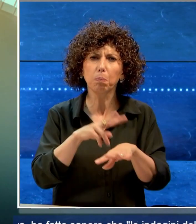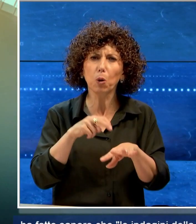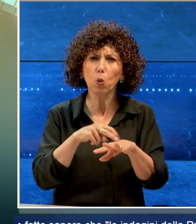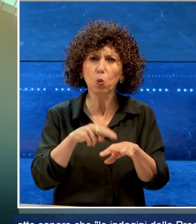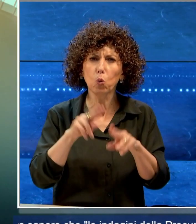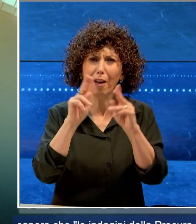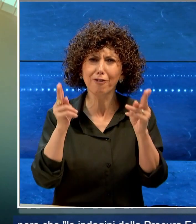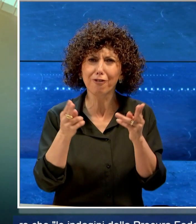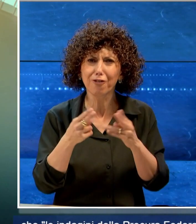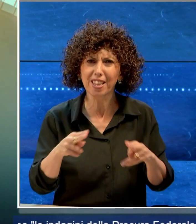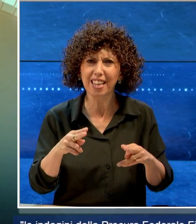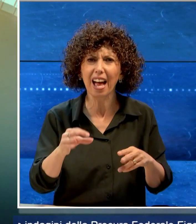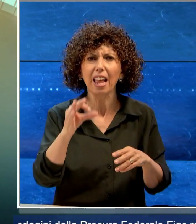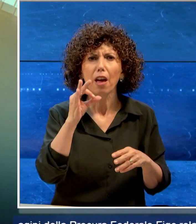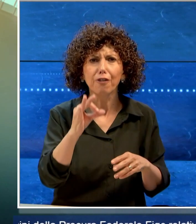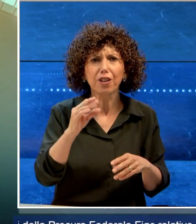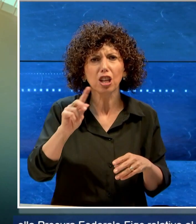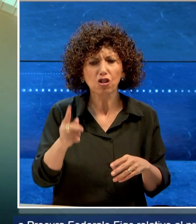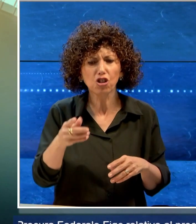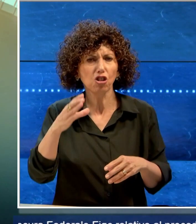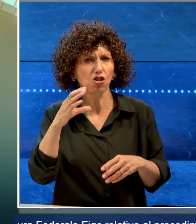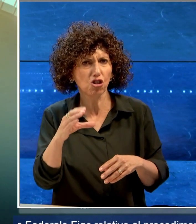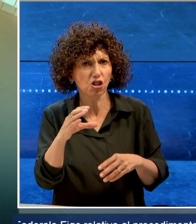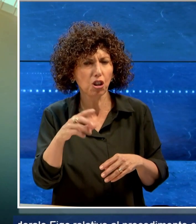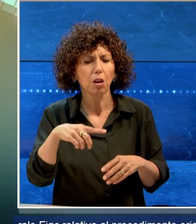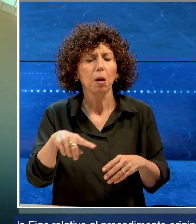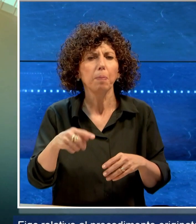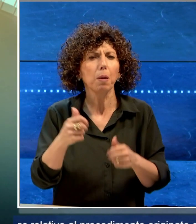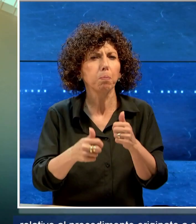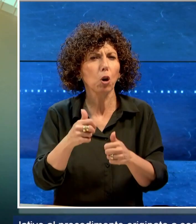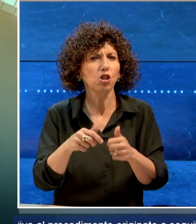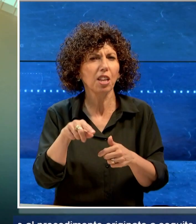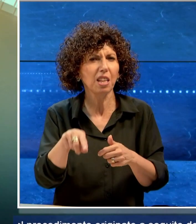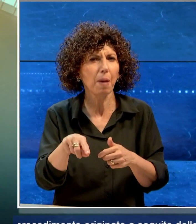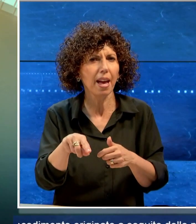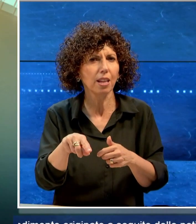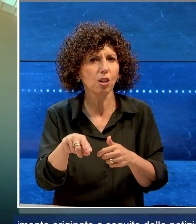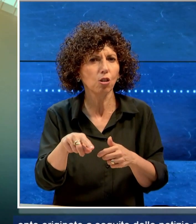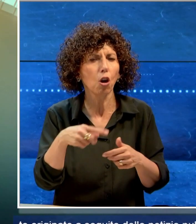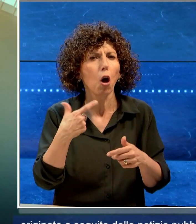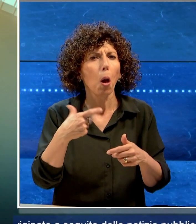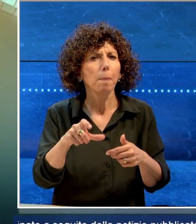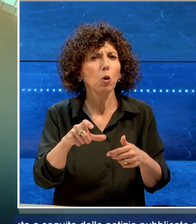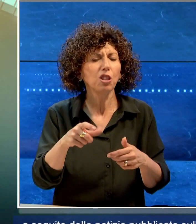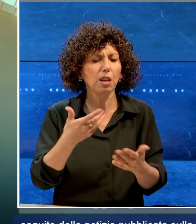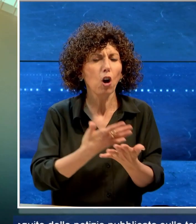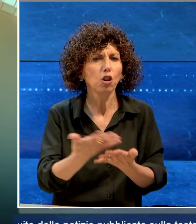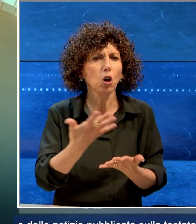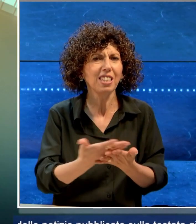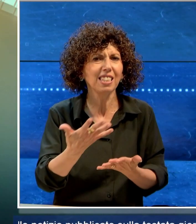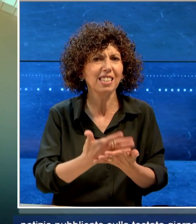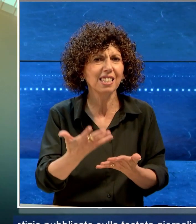federale FIGC relative al procedimento originato a seguito delle notizie